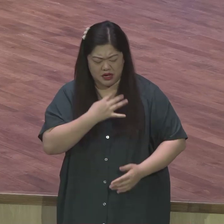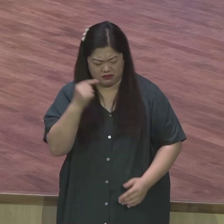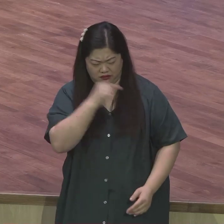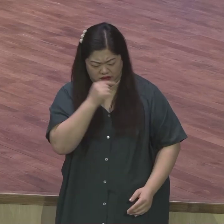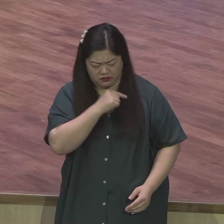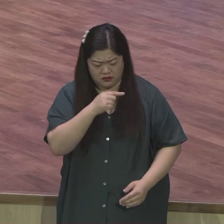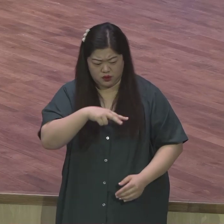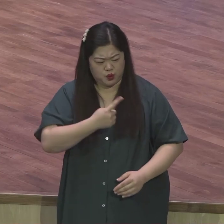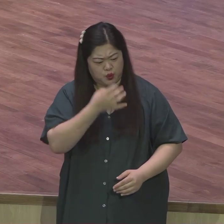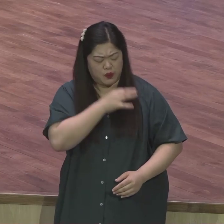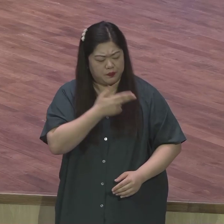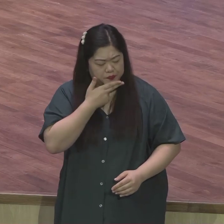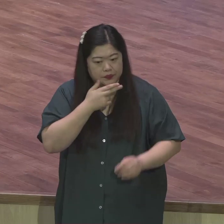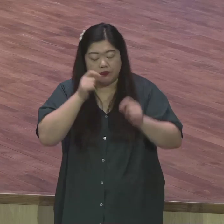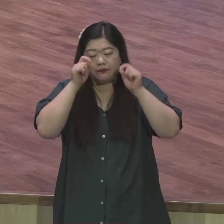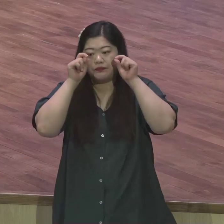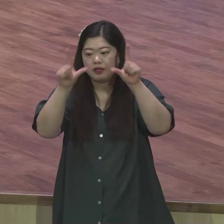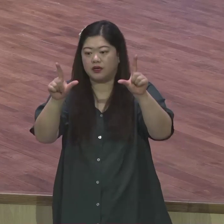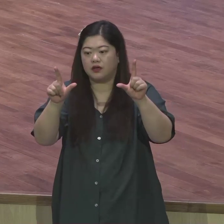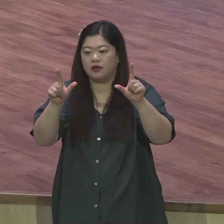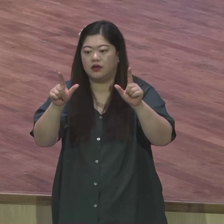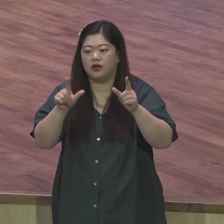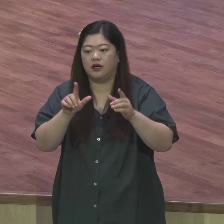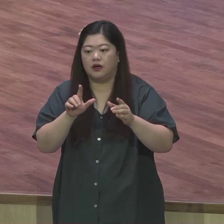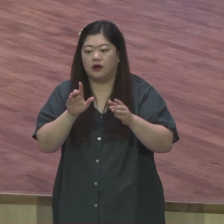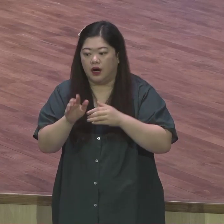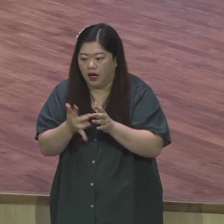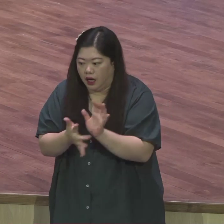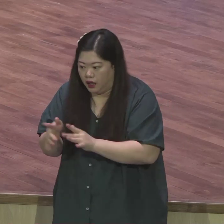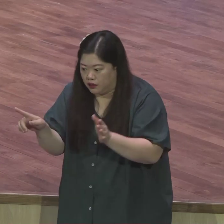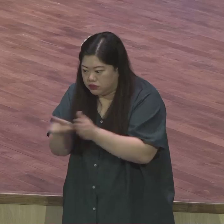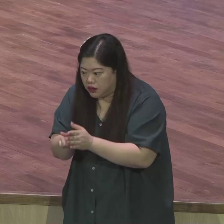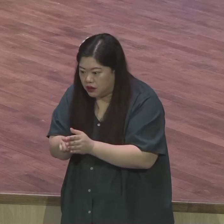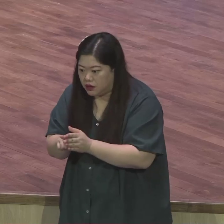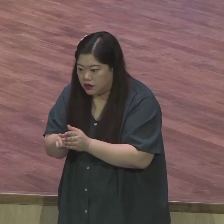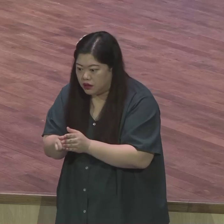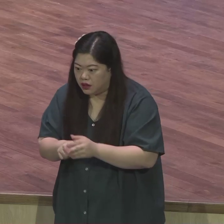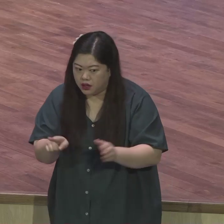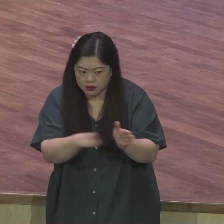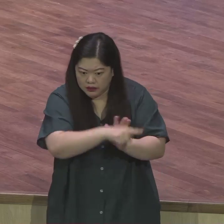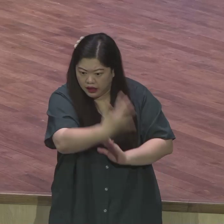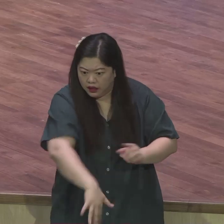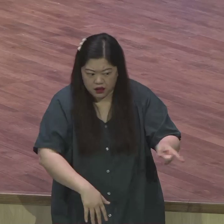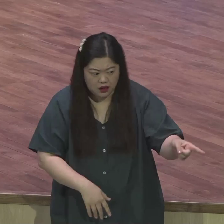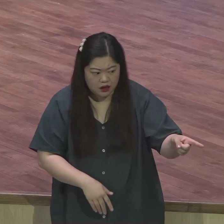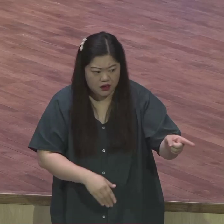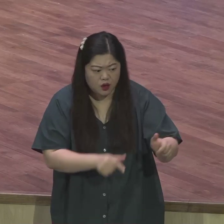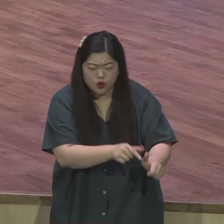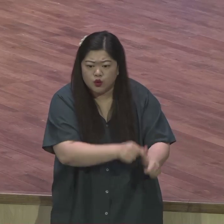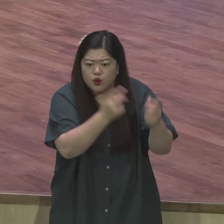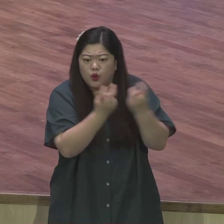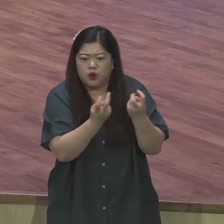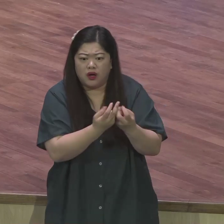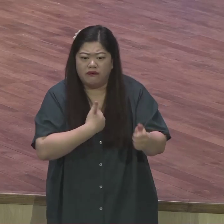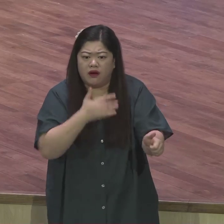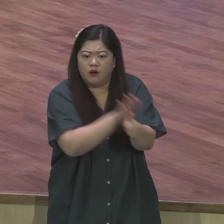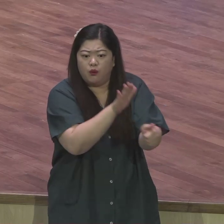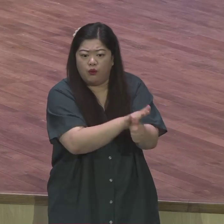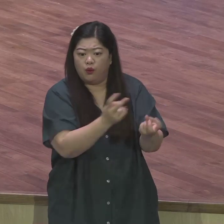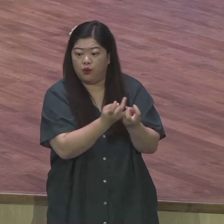아팠어 어떻게 하면 되겠냐 이거를 나처럼 살고 있는 이 유대인들을 어떻게 하면 내가 이 복음을 내가 만난